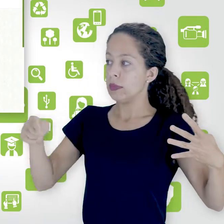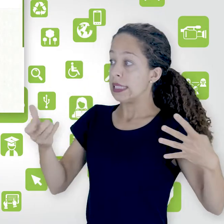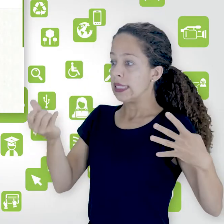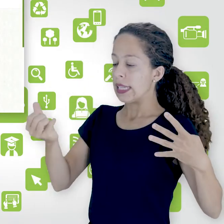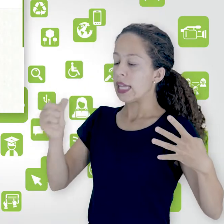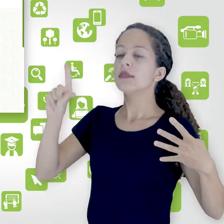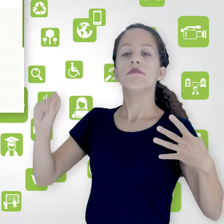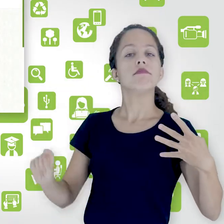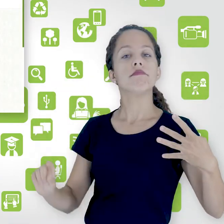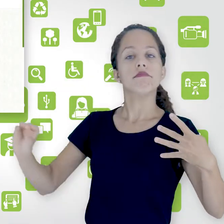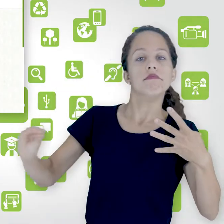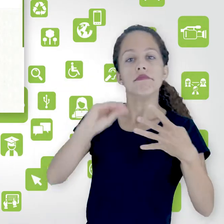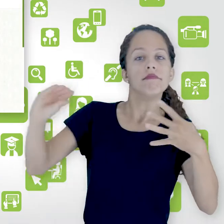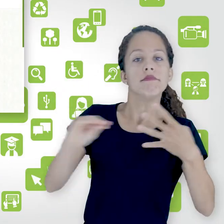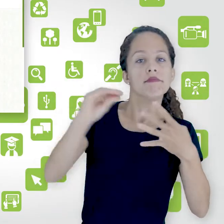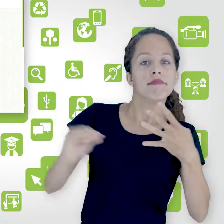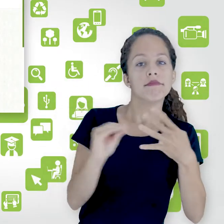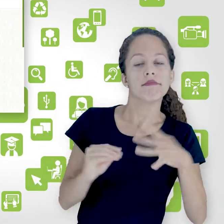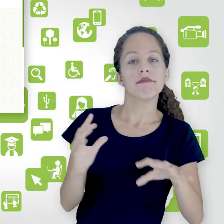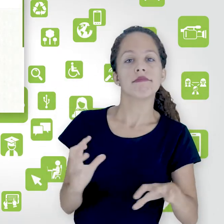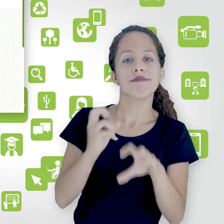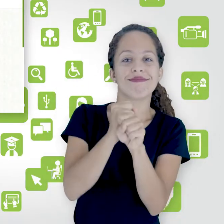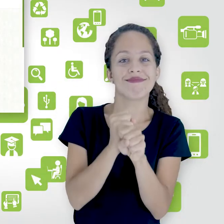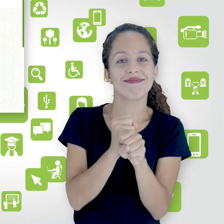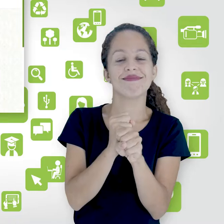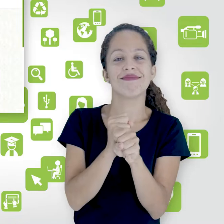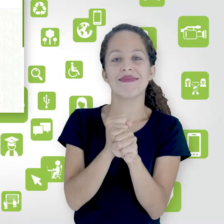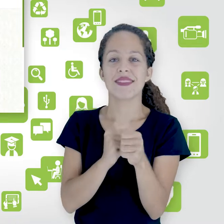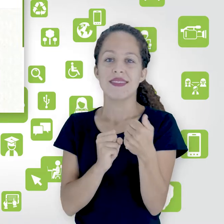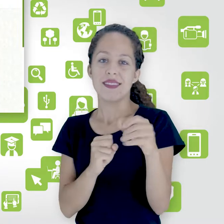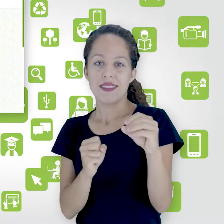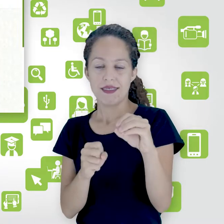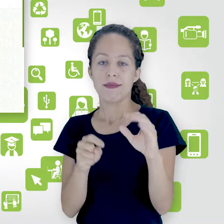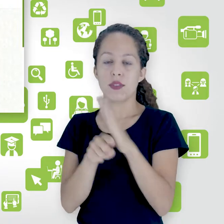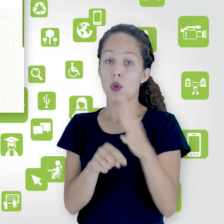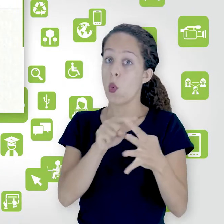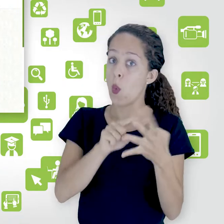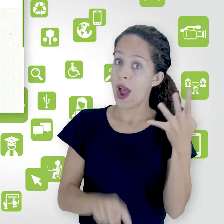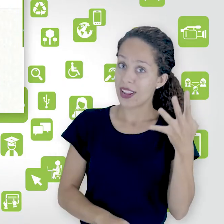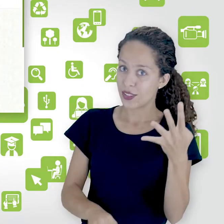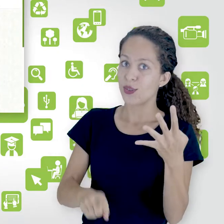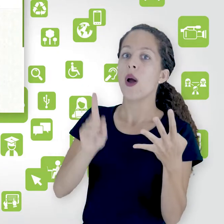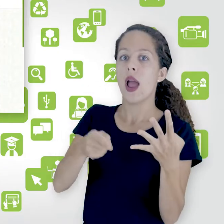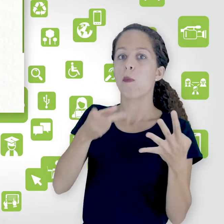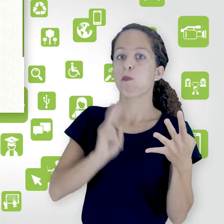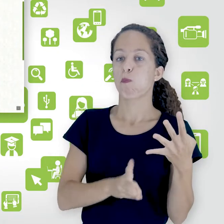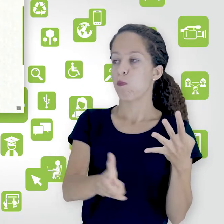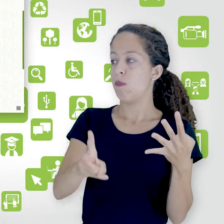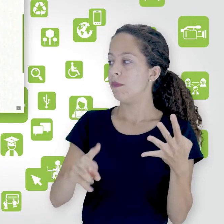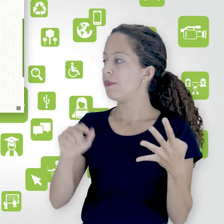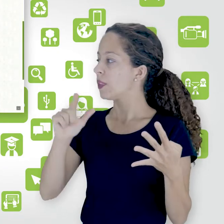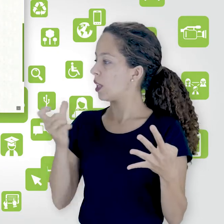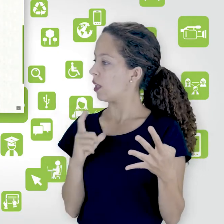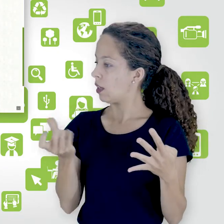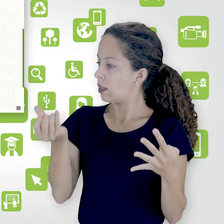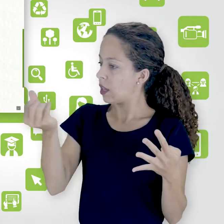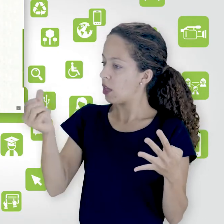Então a gente tem agora 1, 2, 3 e 4 que são perguntas fixas. E dos 6